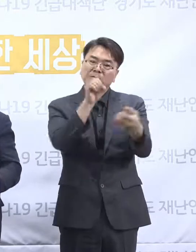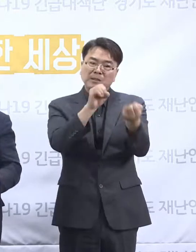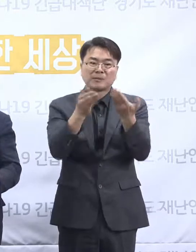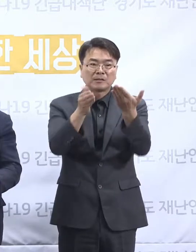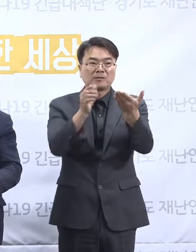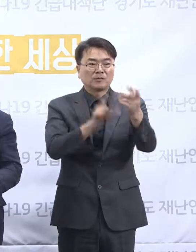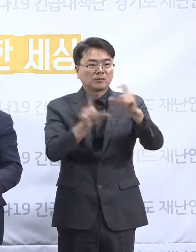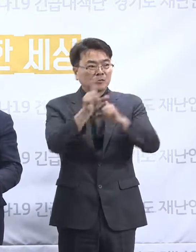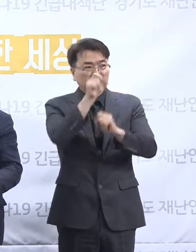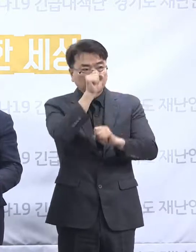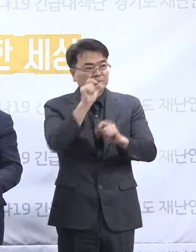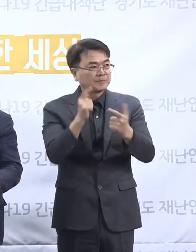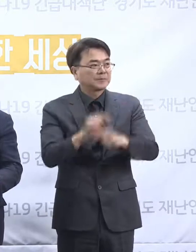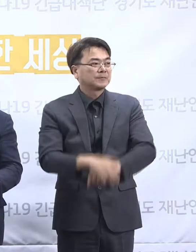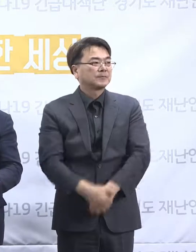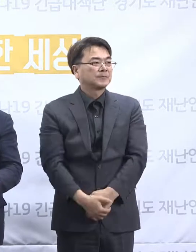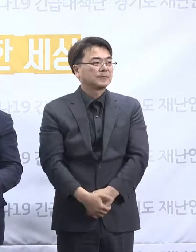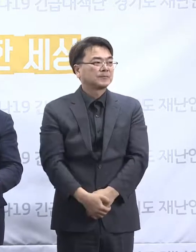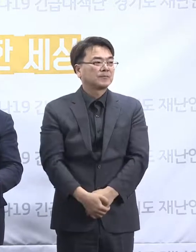감사합니다.